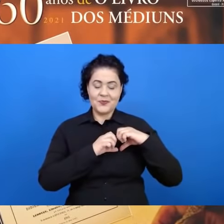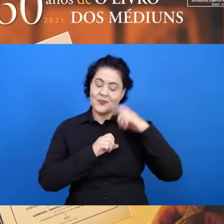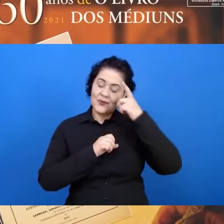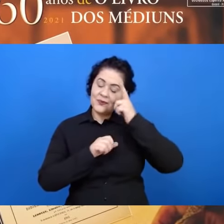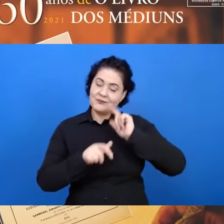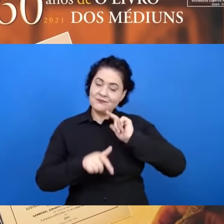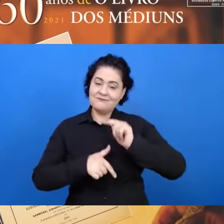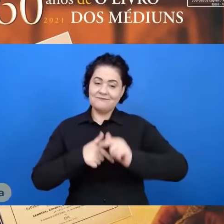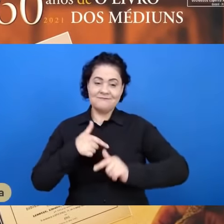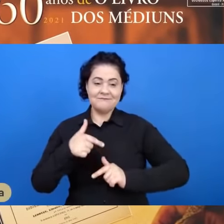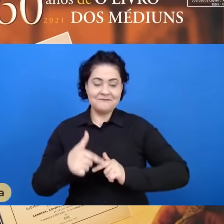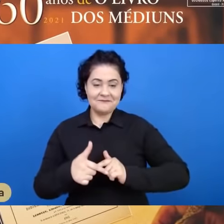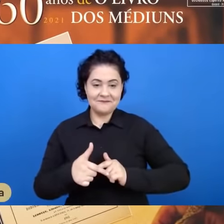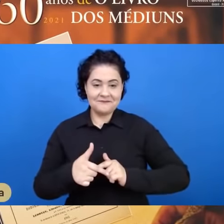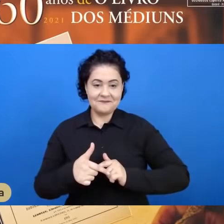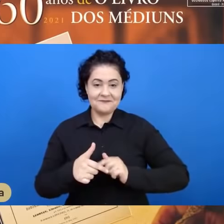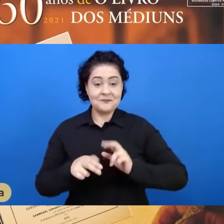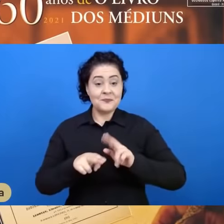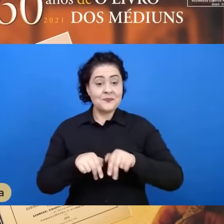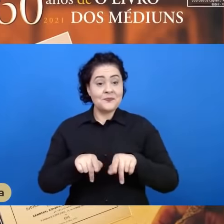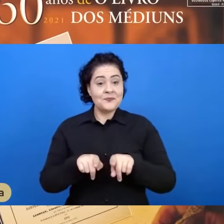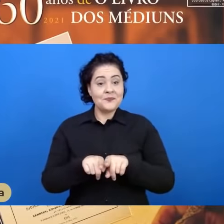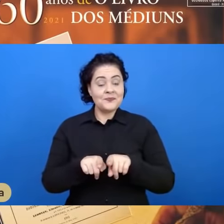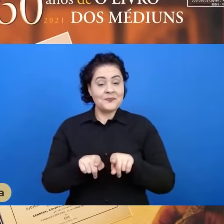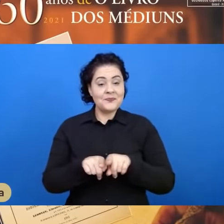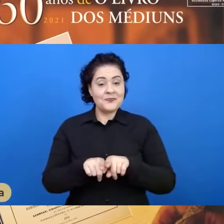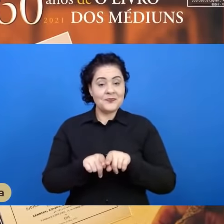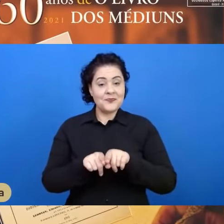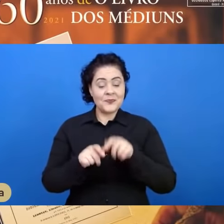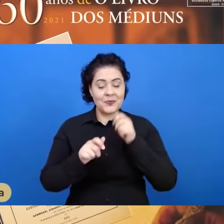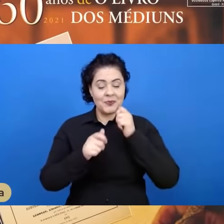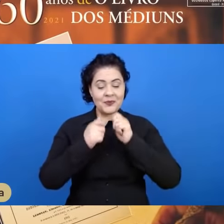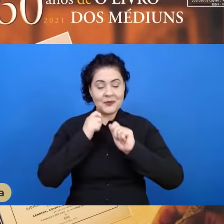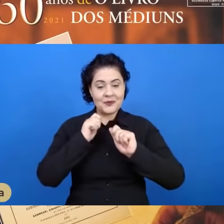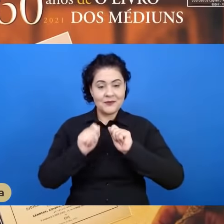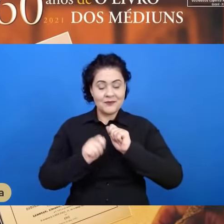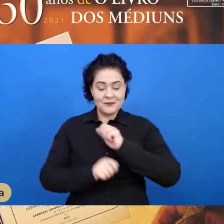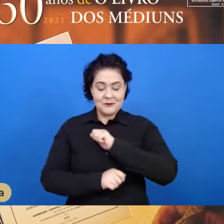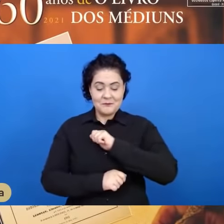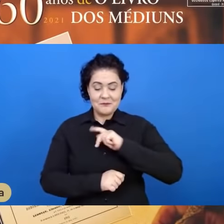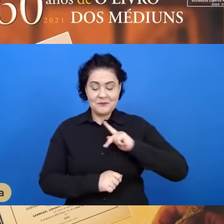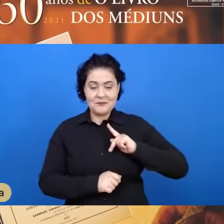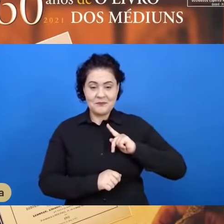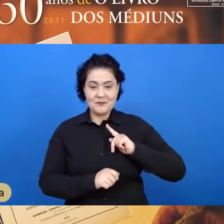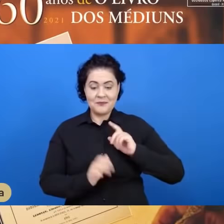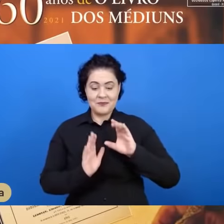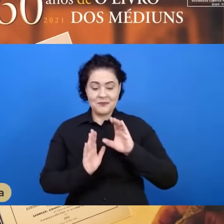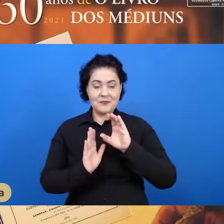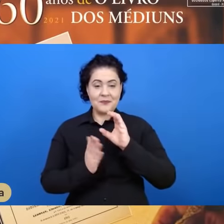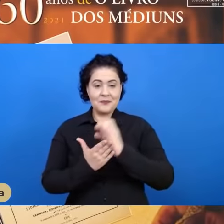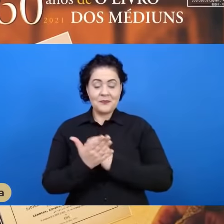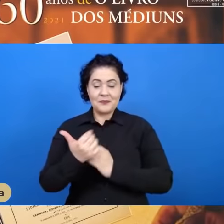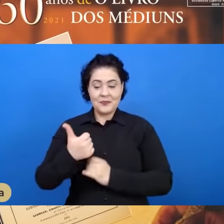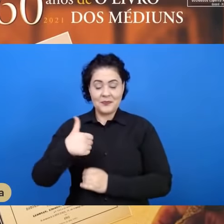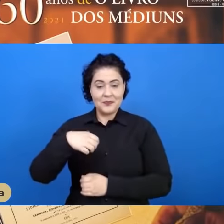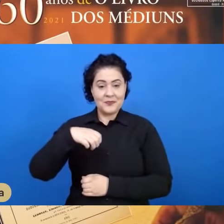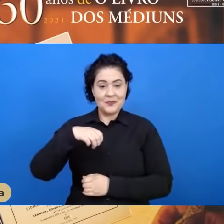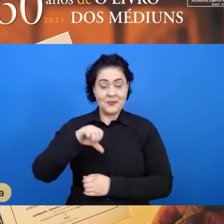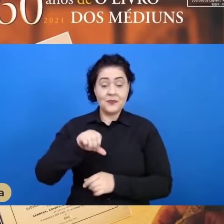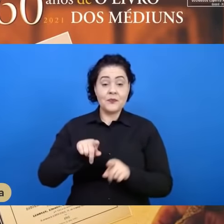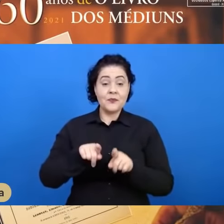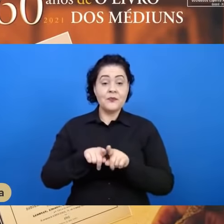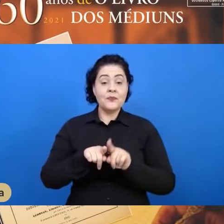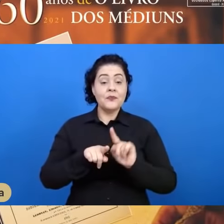Por isso, o registro tão feliz de atos dos apóstolos lá no capítulo 19, mais adiante, e